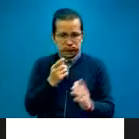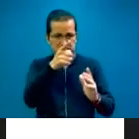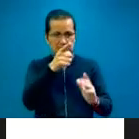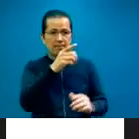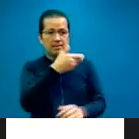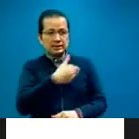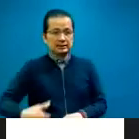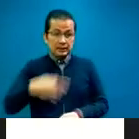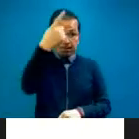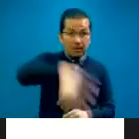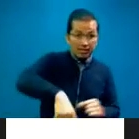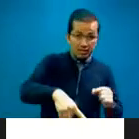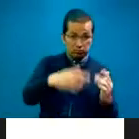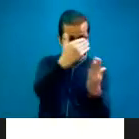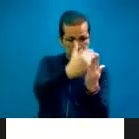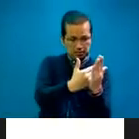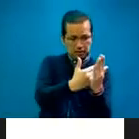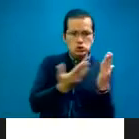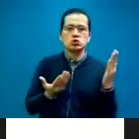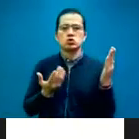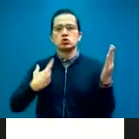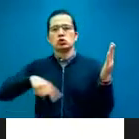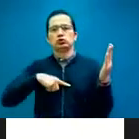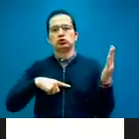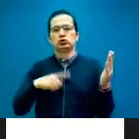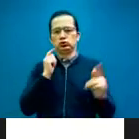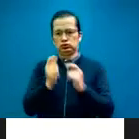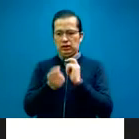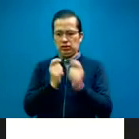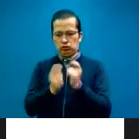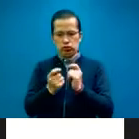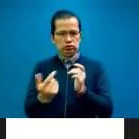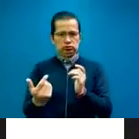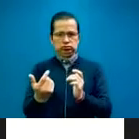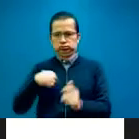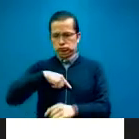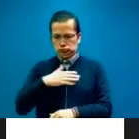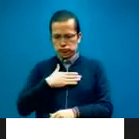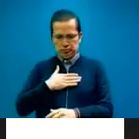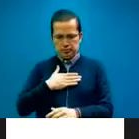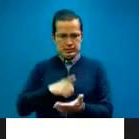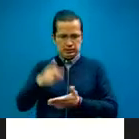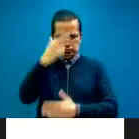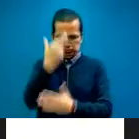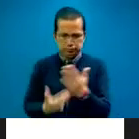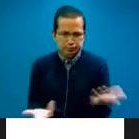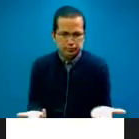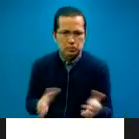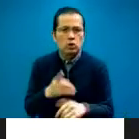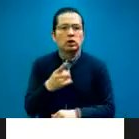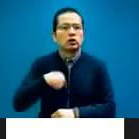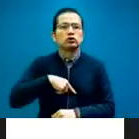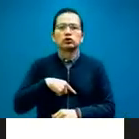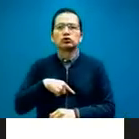supuesto, nos deja a los traductores, pues, no son de ser. ¿Cuál es nuestra razón, si no la de trasladar, trasladar información,